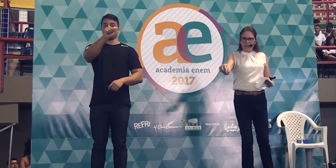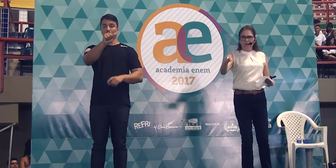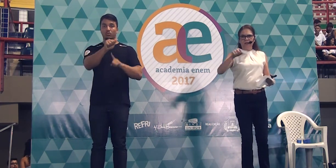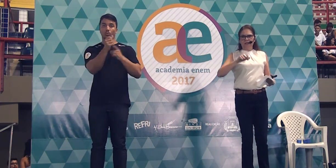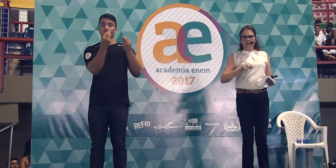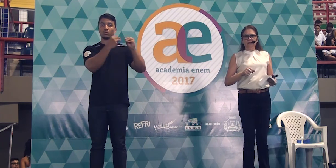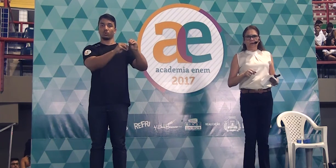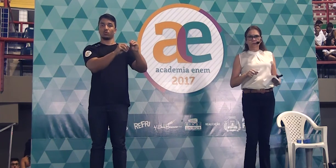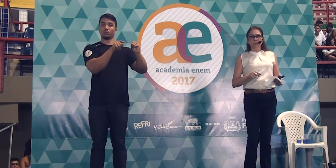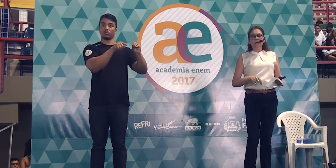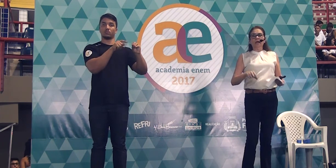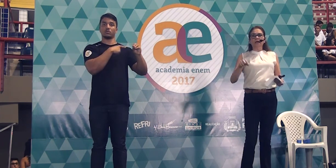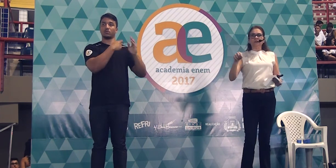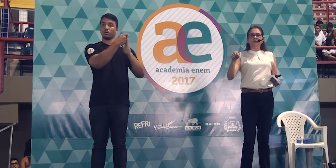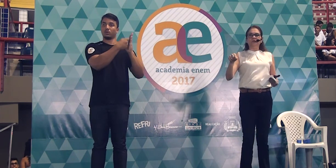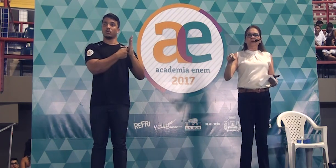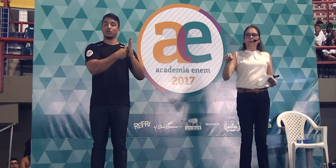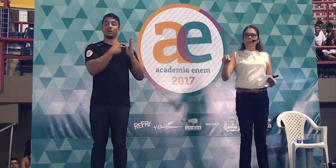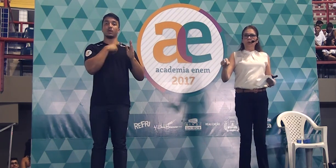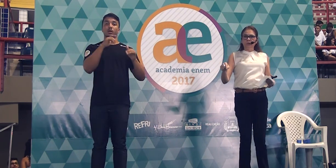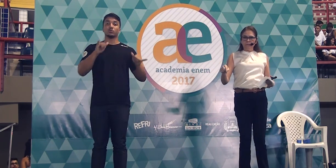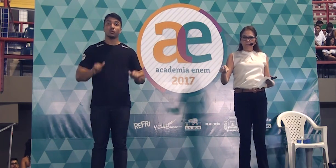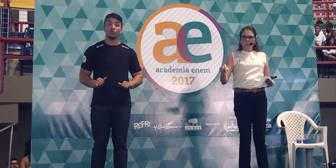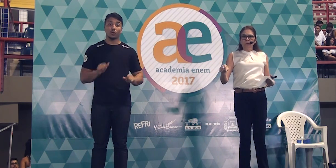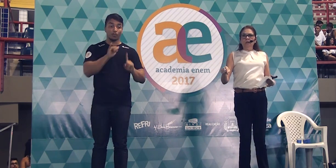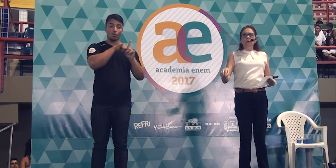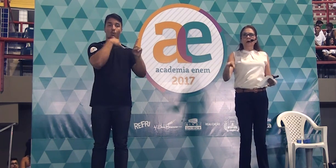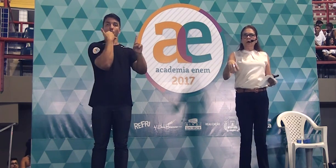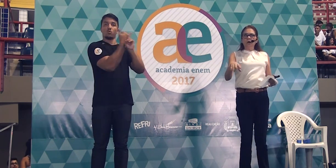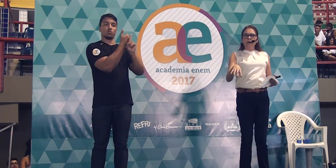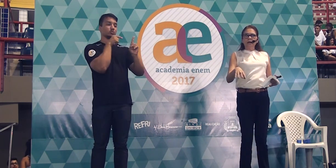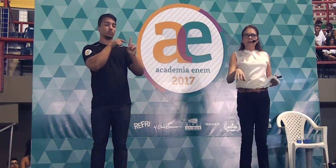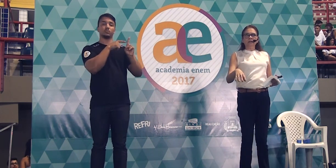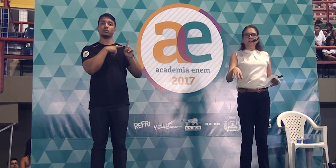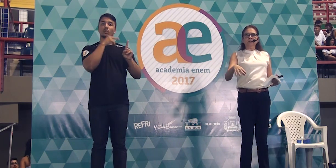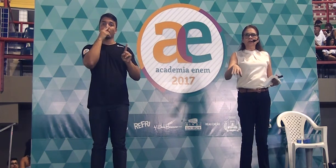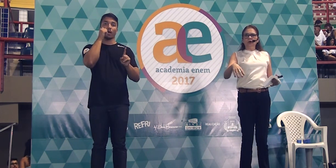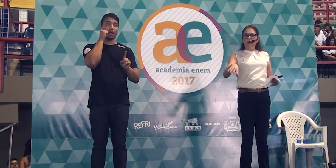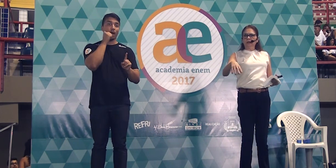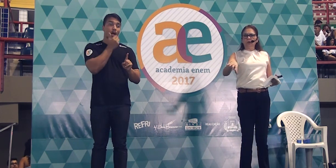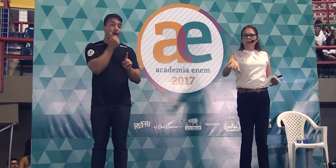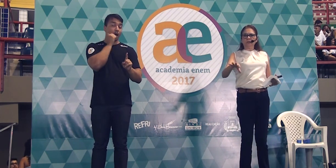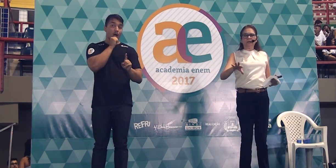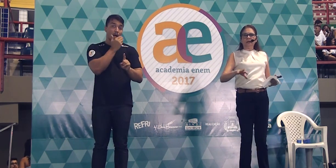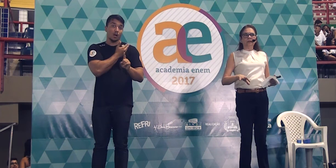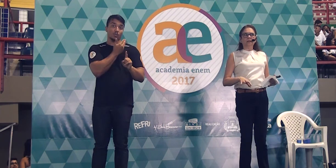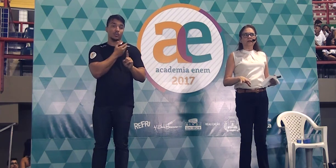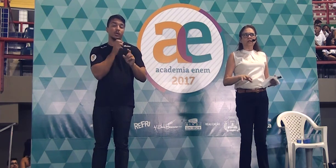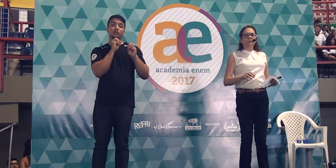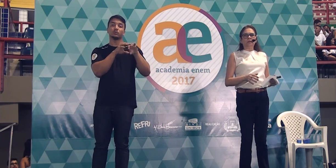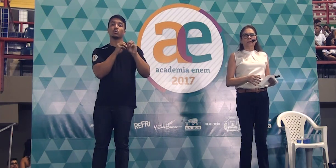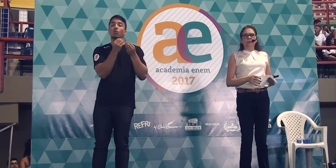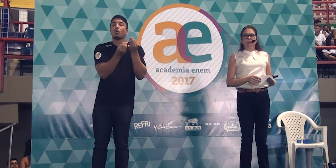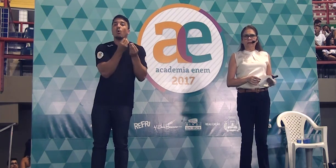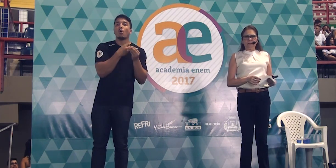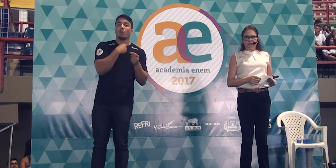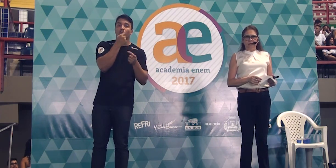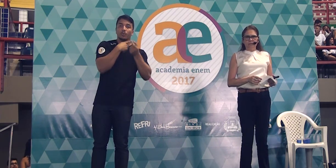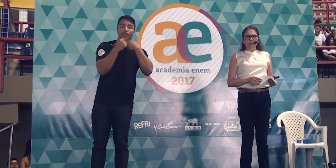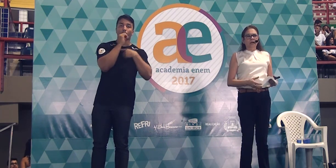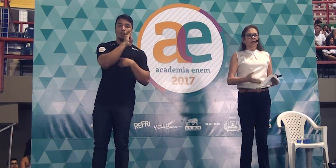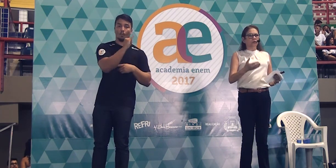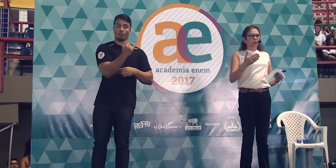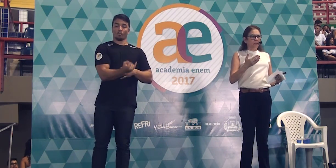chegou a botar na redação, ela sofria bullying e uma colega ensinou ela a tomar um determinado medicamento para me